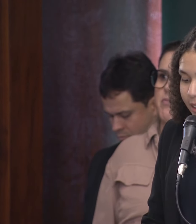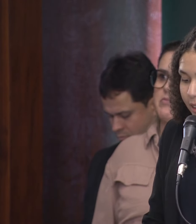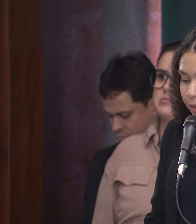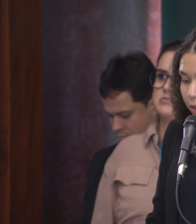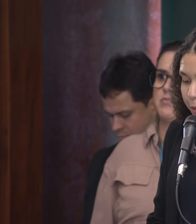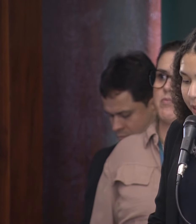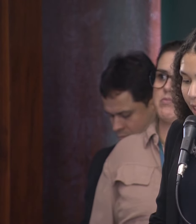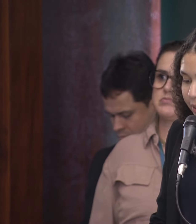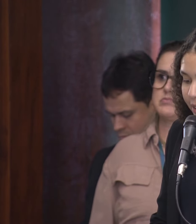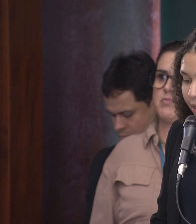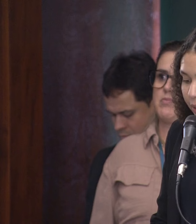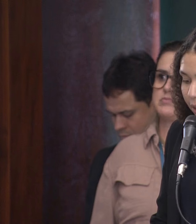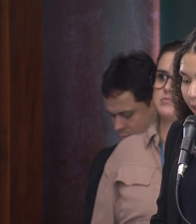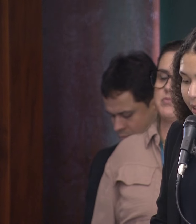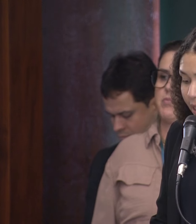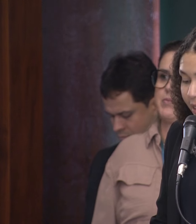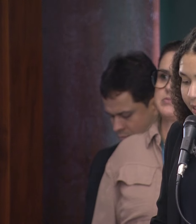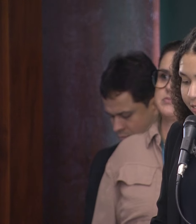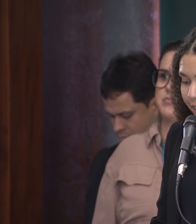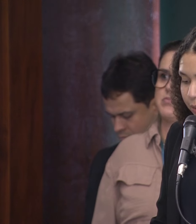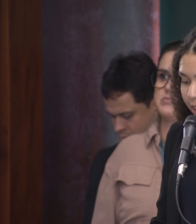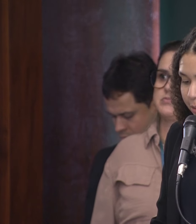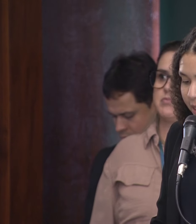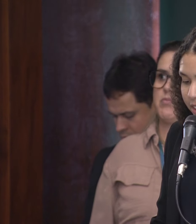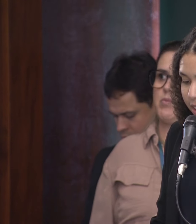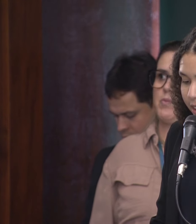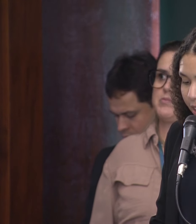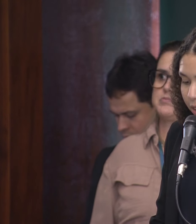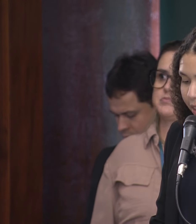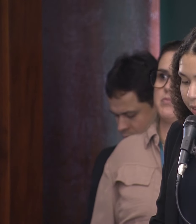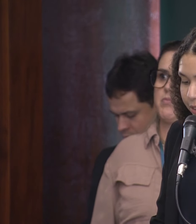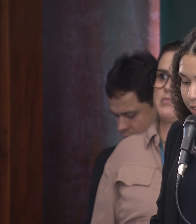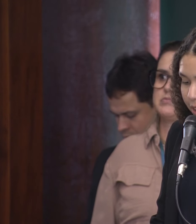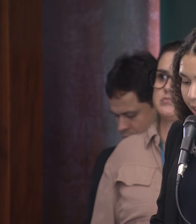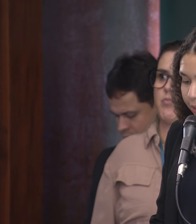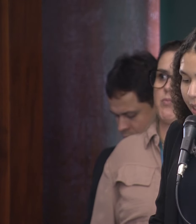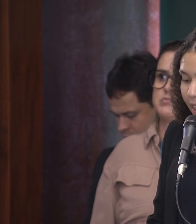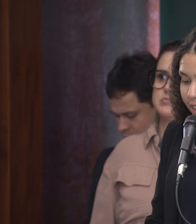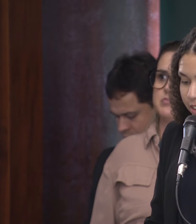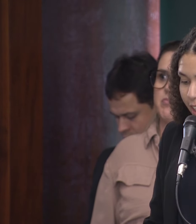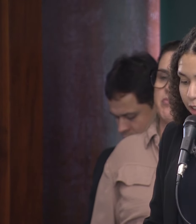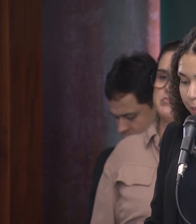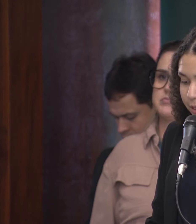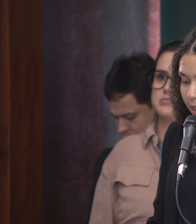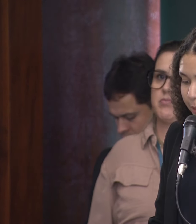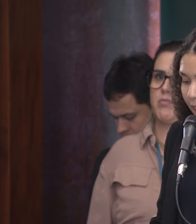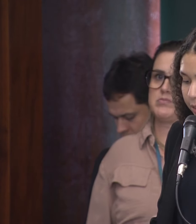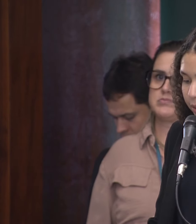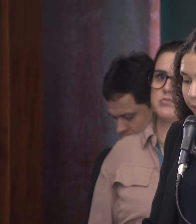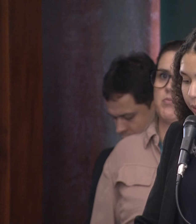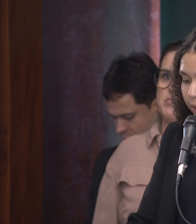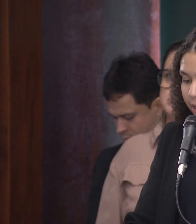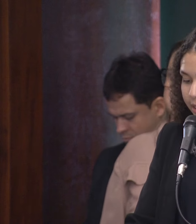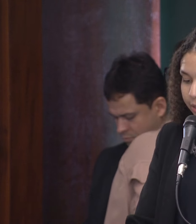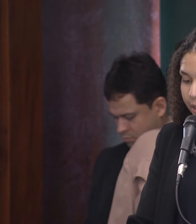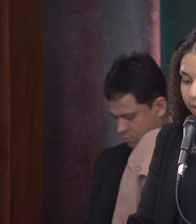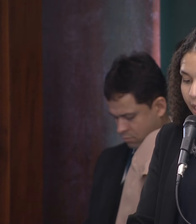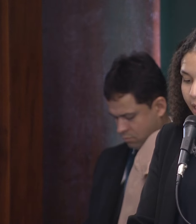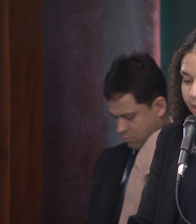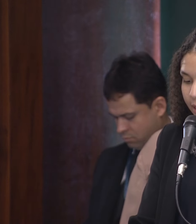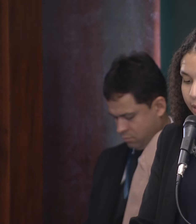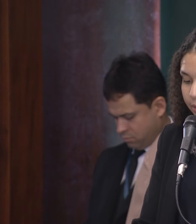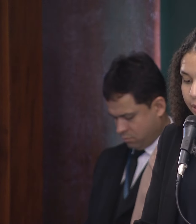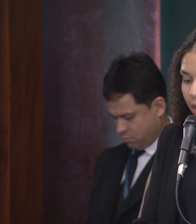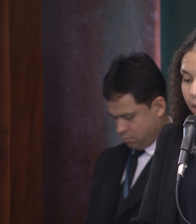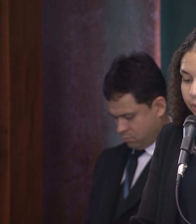representando o Hospital Estadual AZV do Lima, de Niterói, Rio de Janeiro, indicado pelos deputados doutor Luizinho e